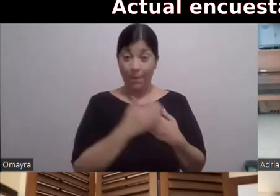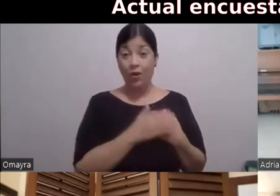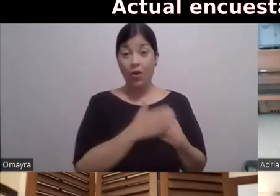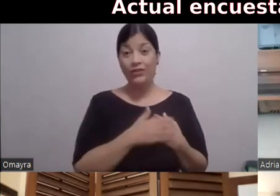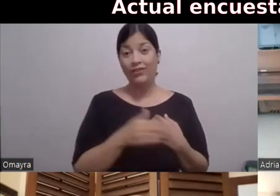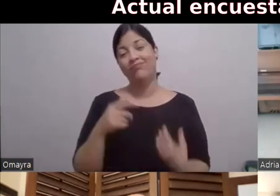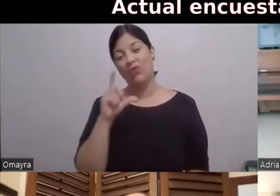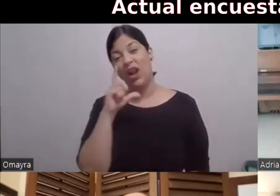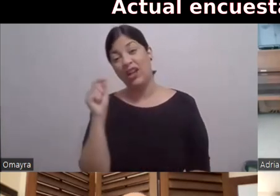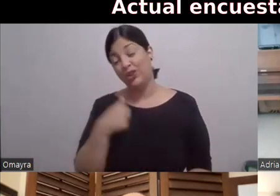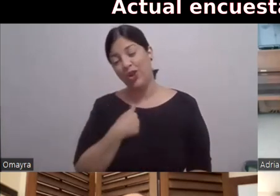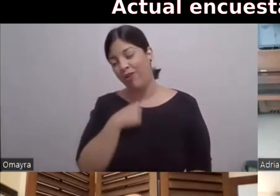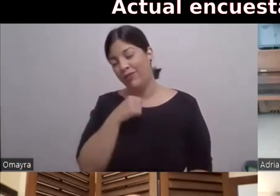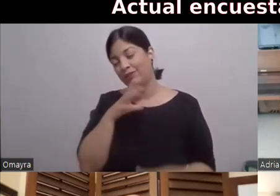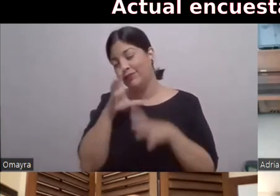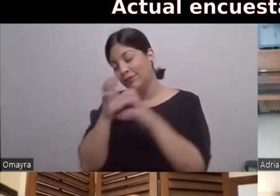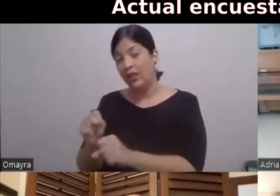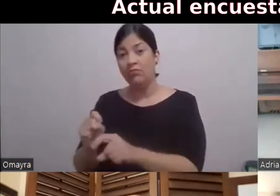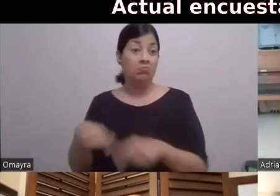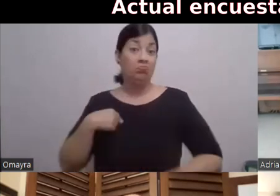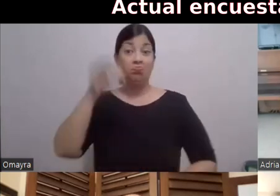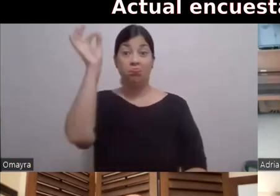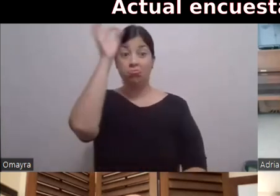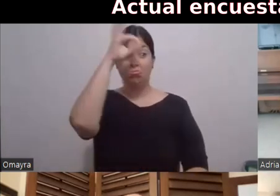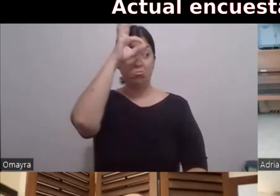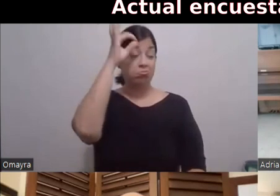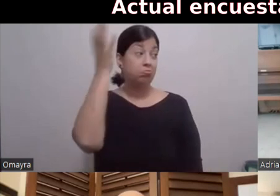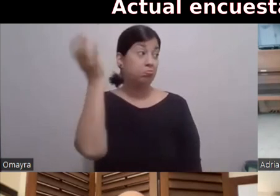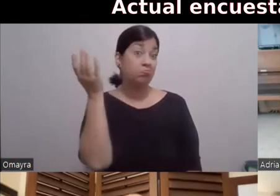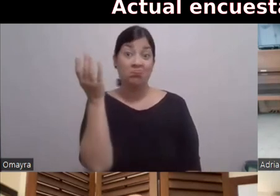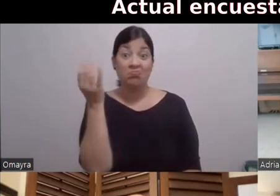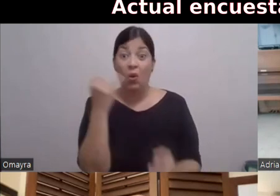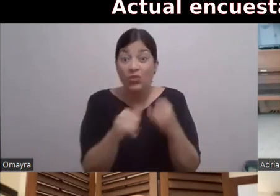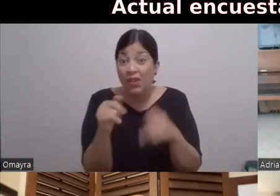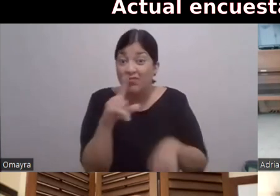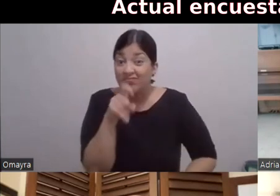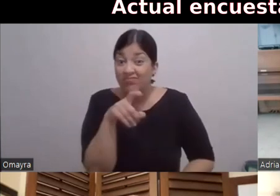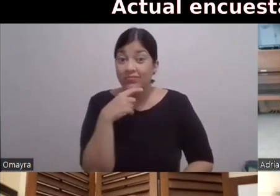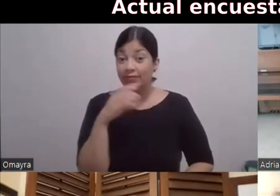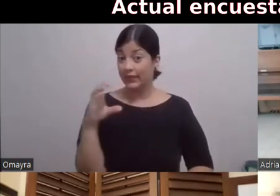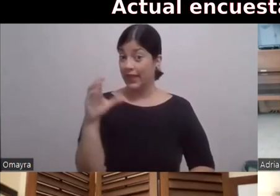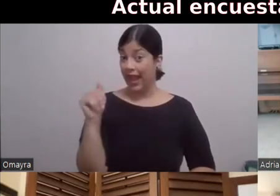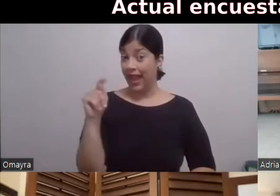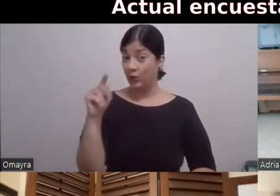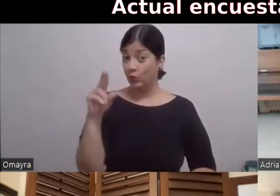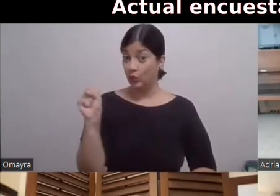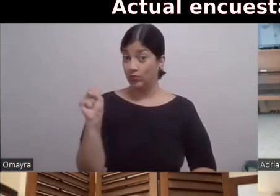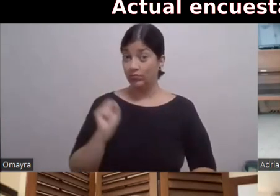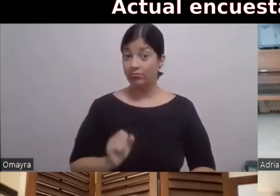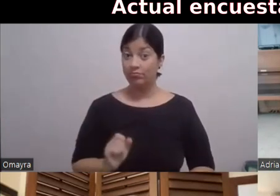no tengo idea Pero Para tirar La última Catus Bueno Pues vaya